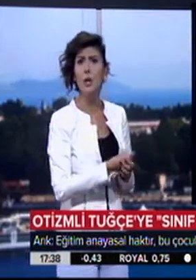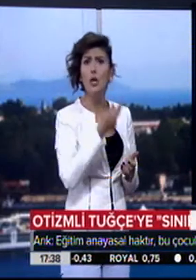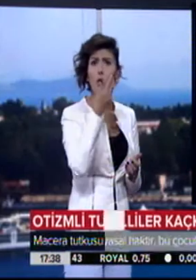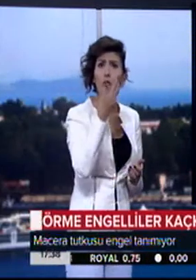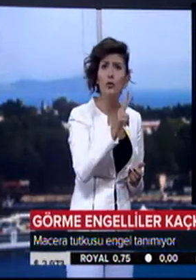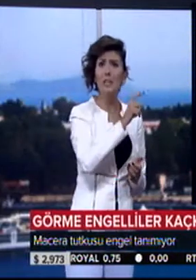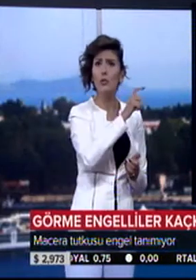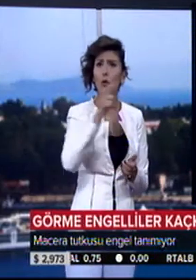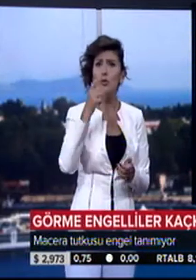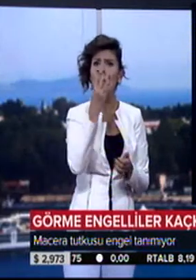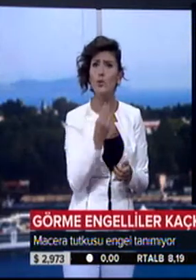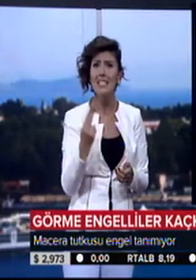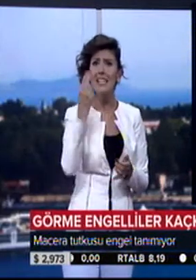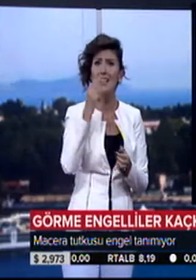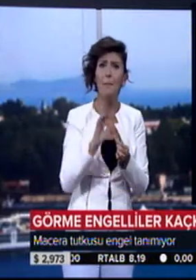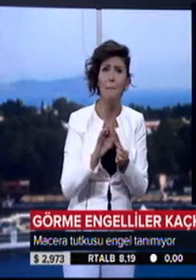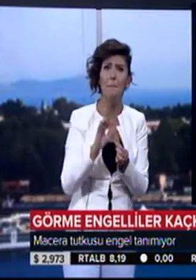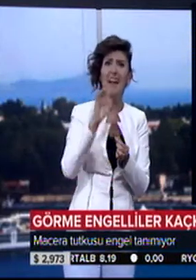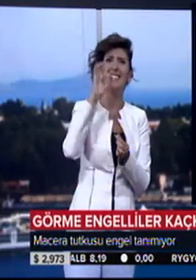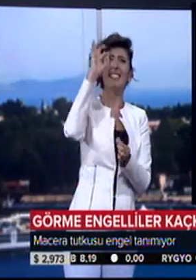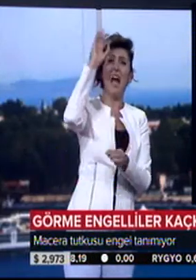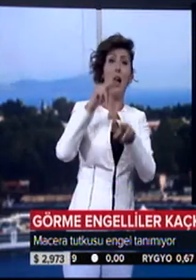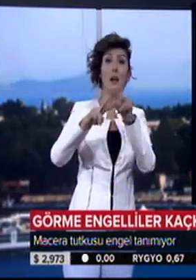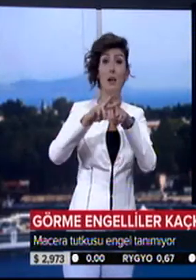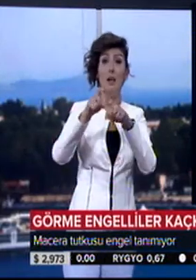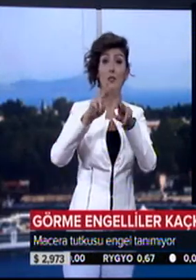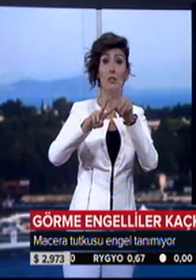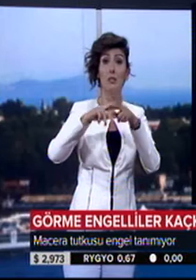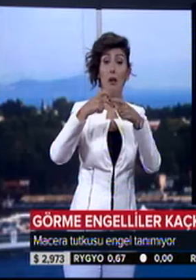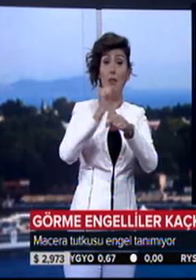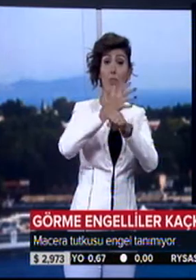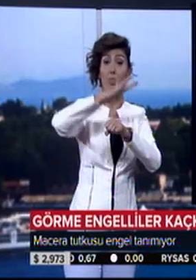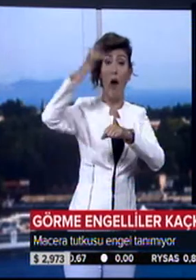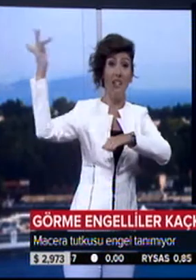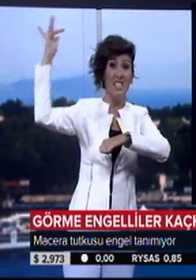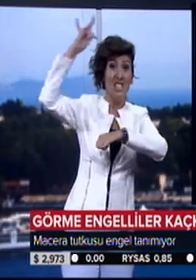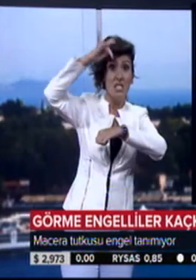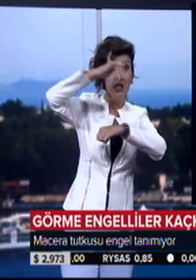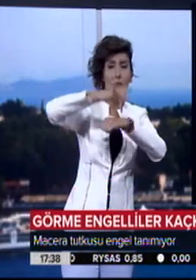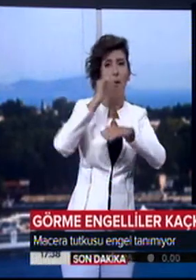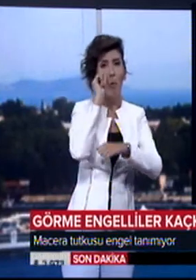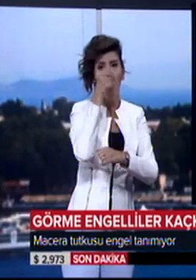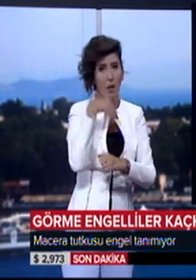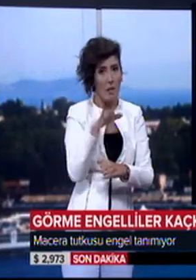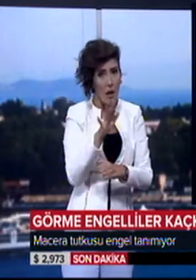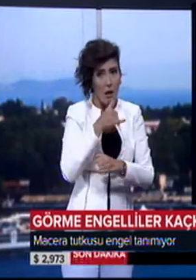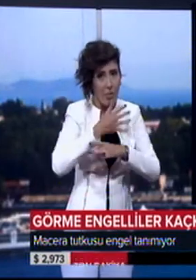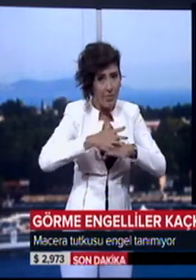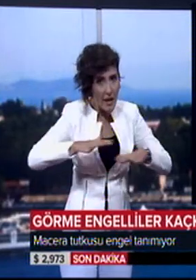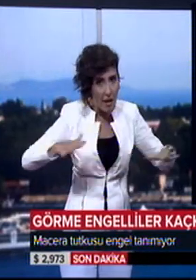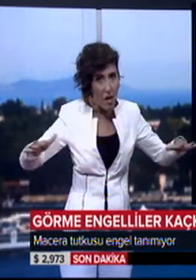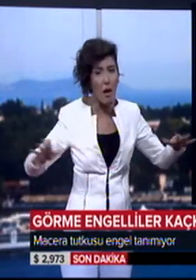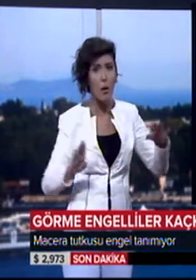3 bin 937 metrelik Kaçkar dağlarının zirvesine ulaşmak hiç de kolay değil. Dereler, dik